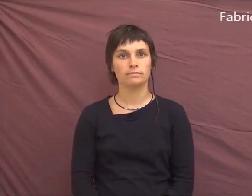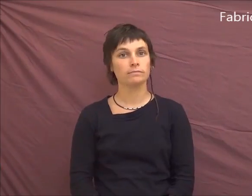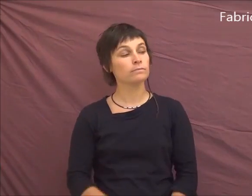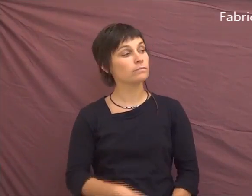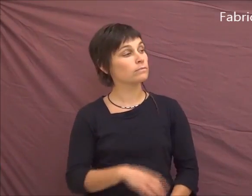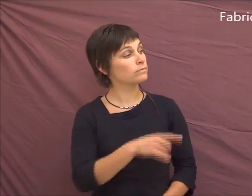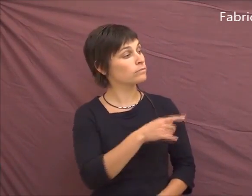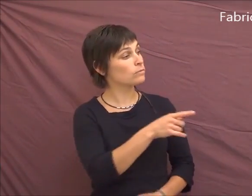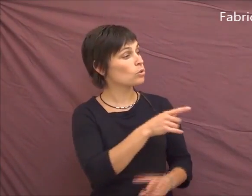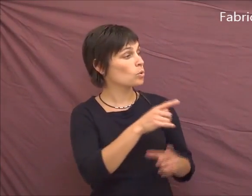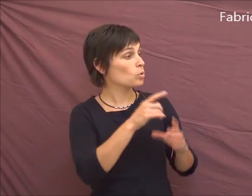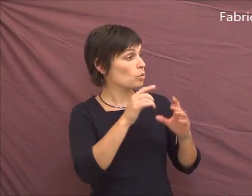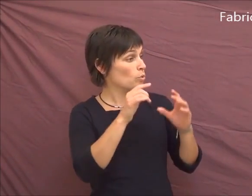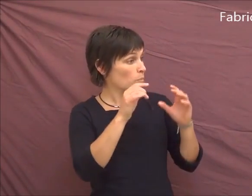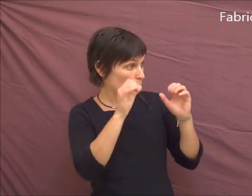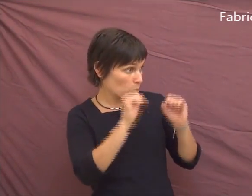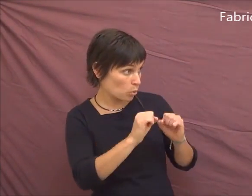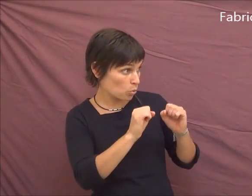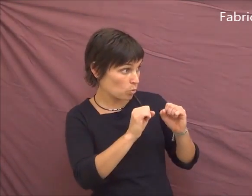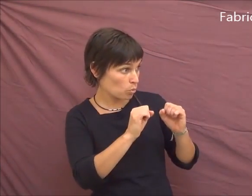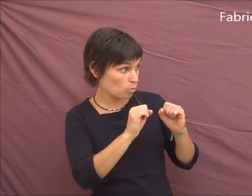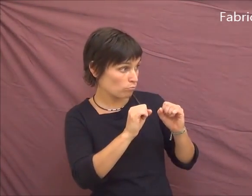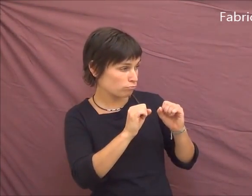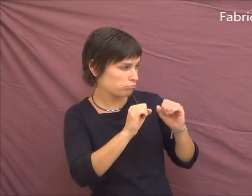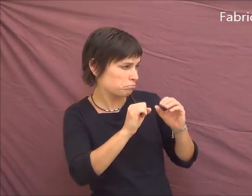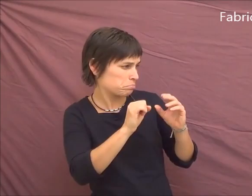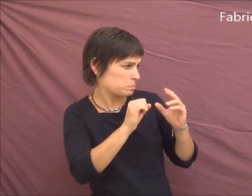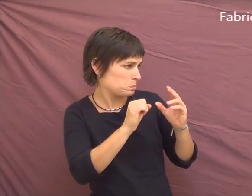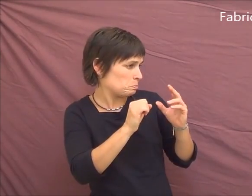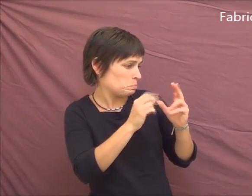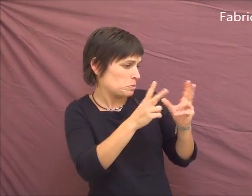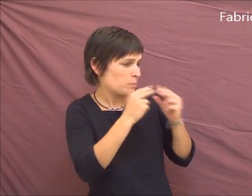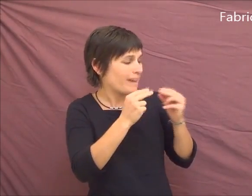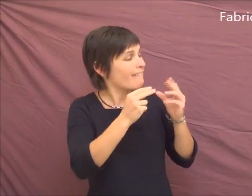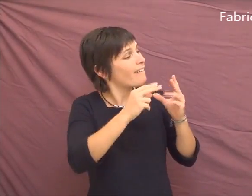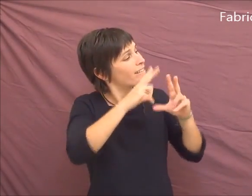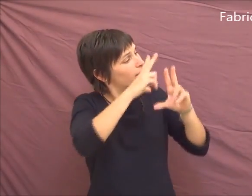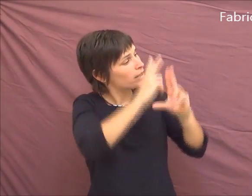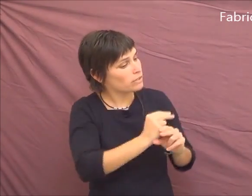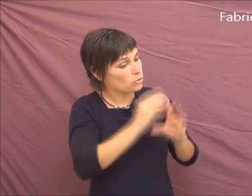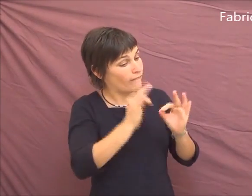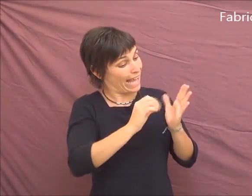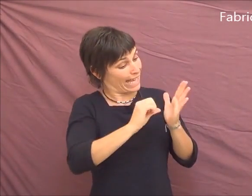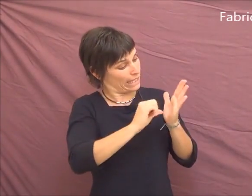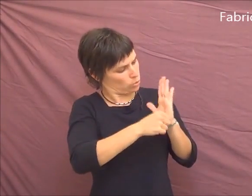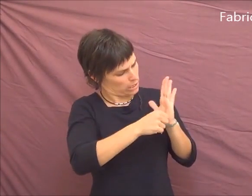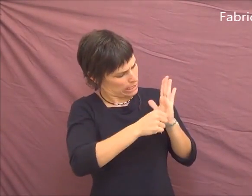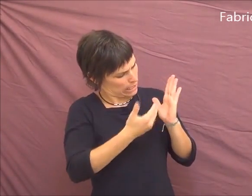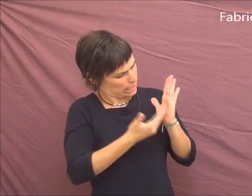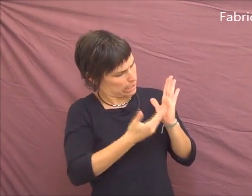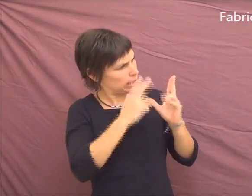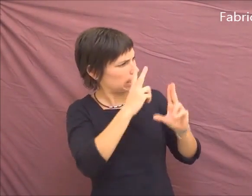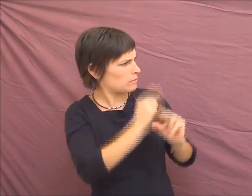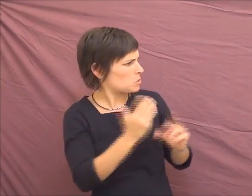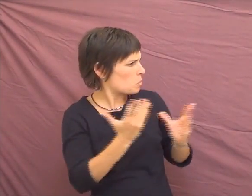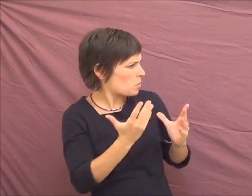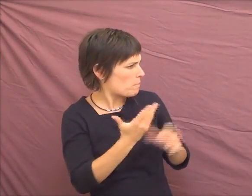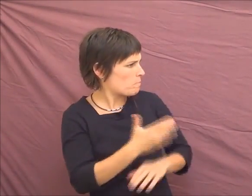Fabrice. Est-ce que tu pourrais nous donner une définition précise de ce qu'est l'identité, Olivier ?